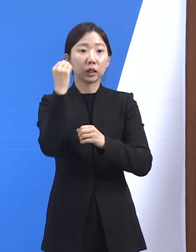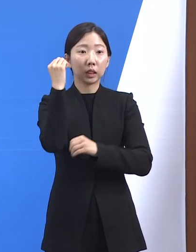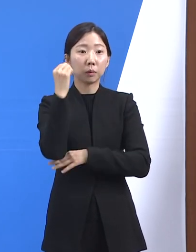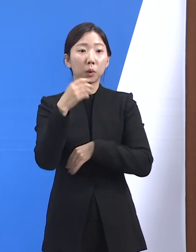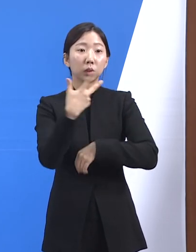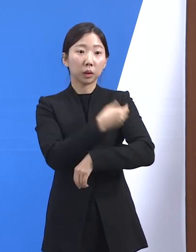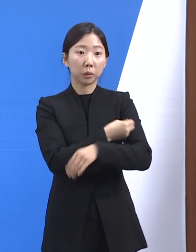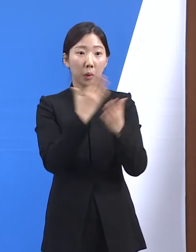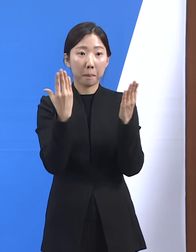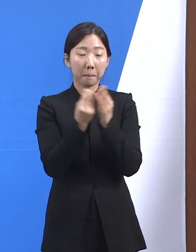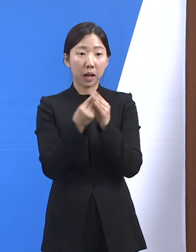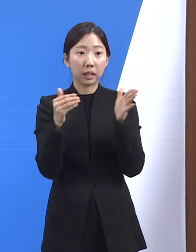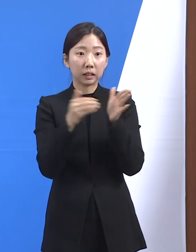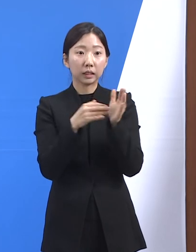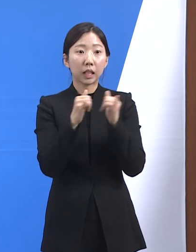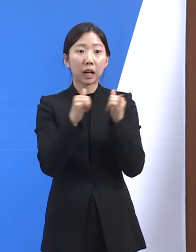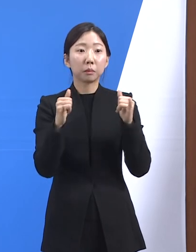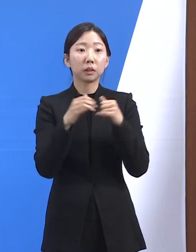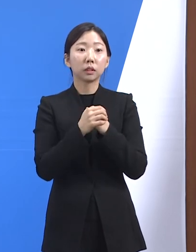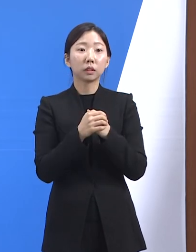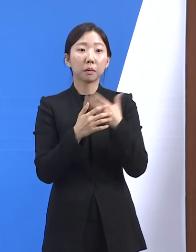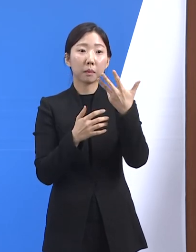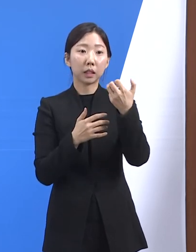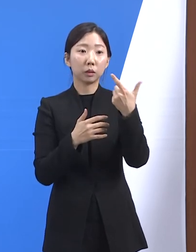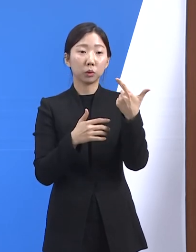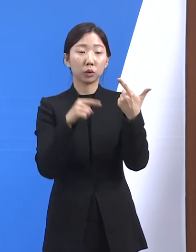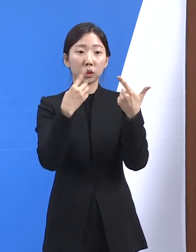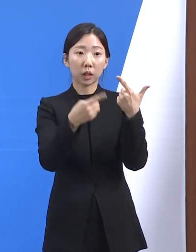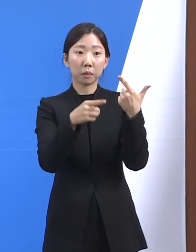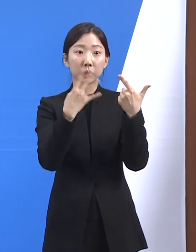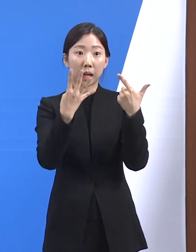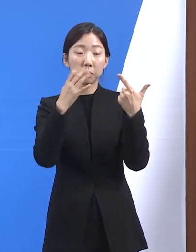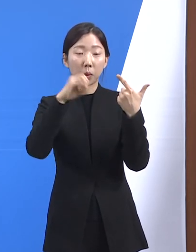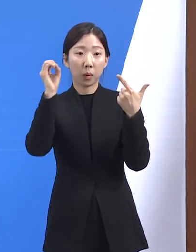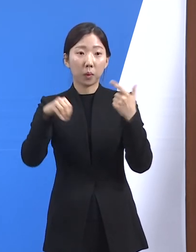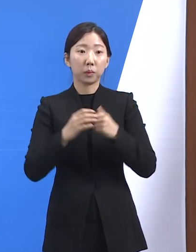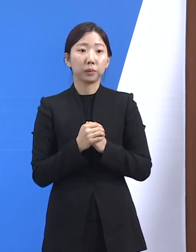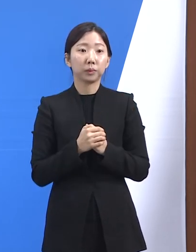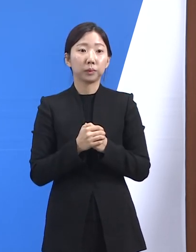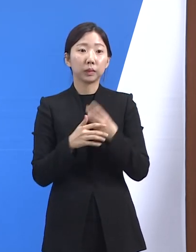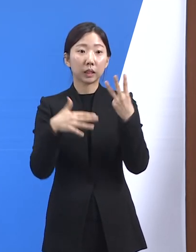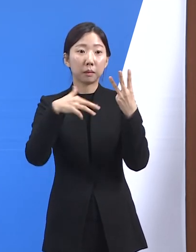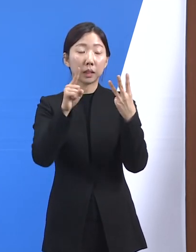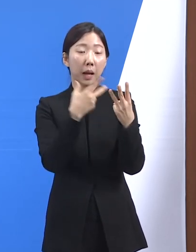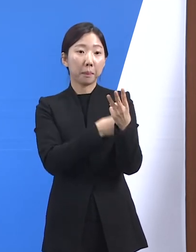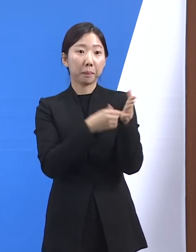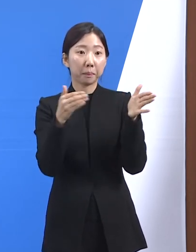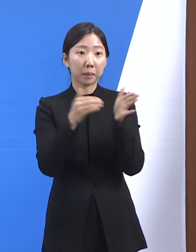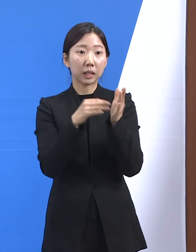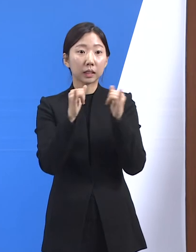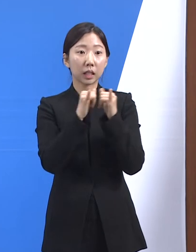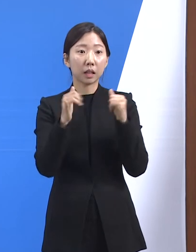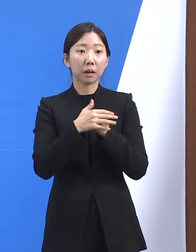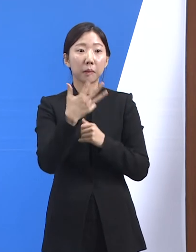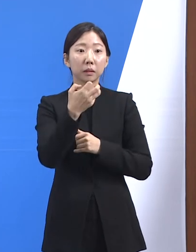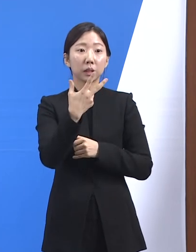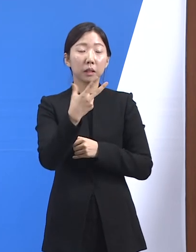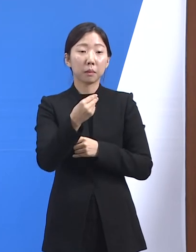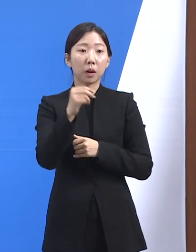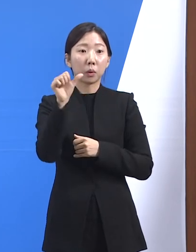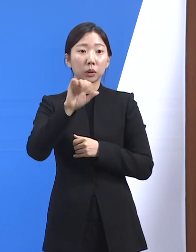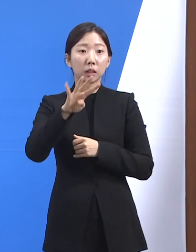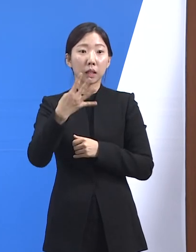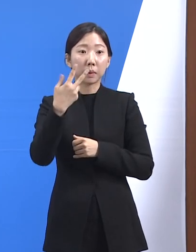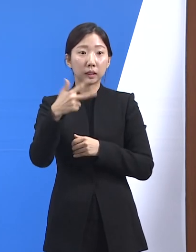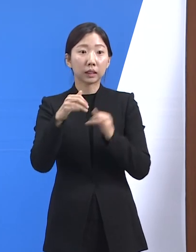완료한 사람은 전체 인구의 86.4%에 해당합니다. 3차 접종자는 837만 5,407명으로